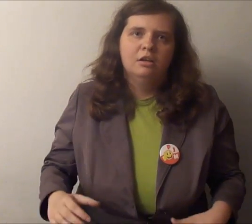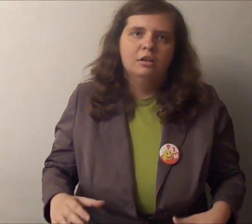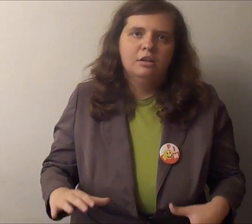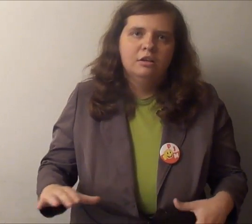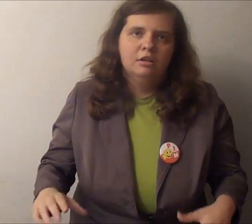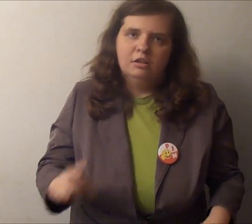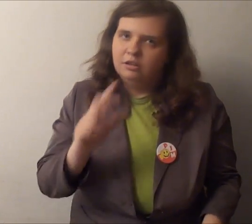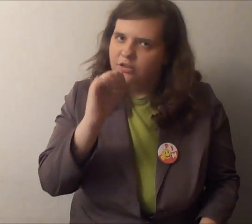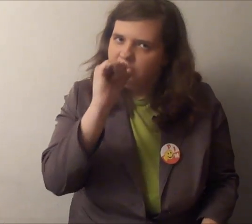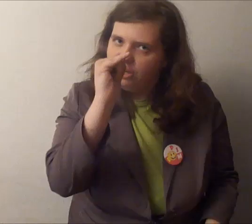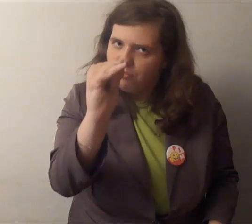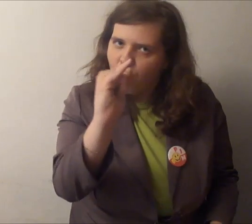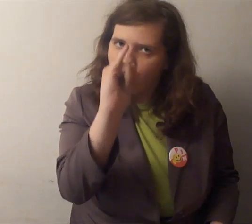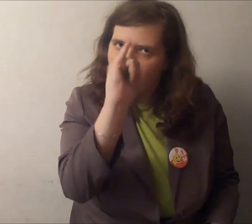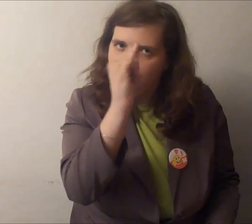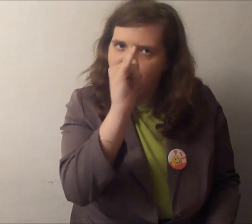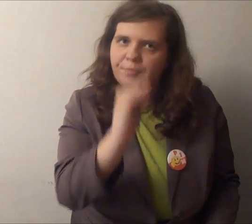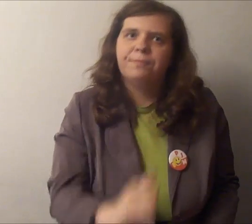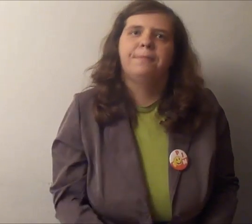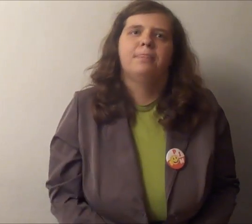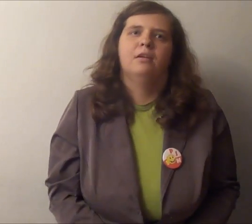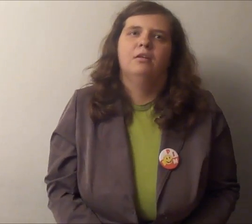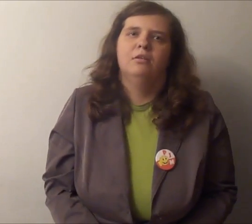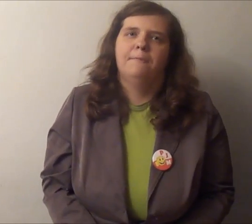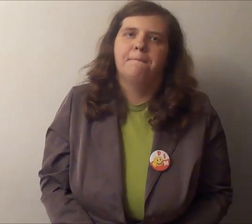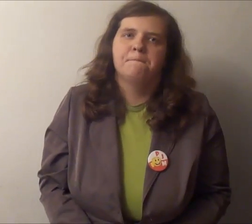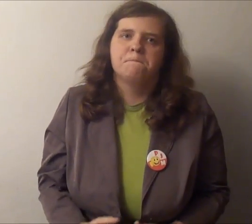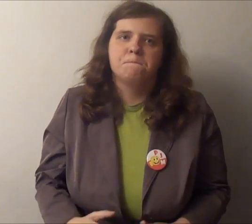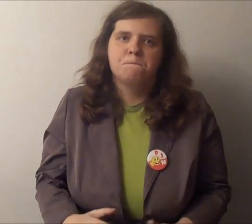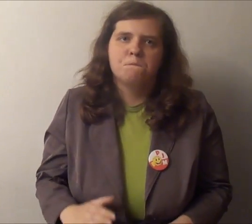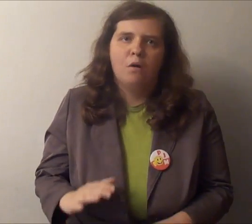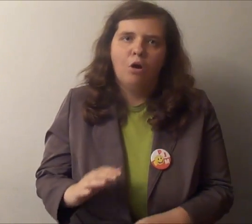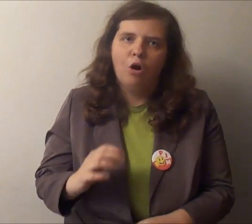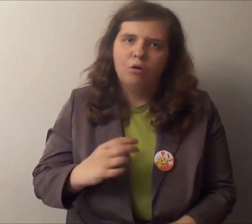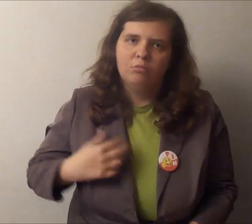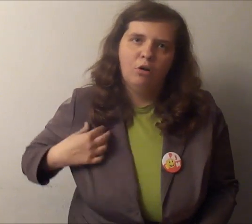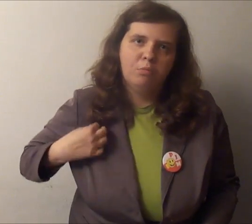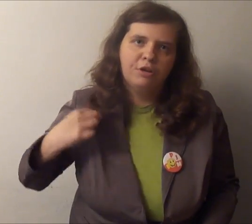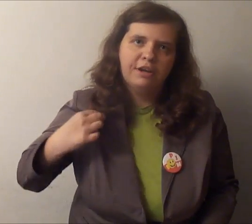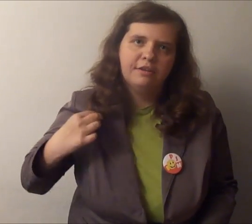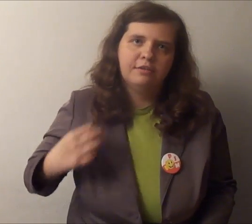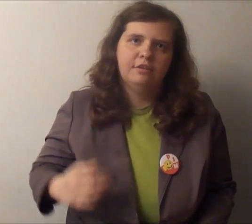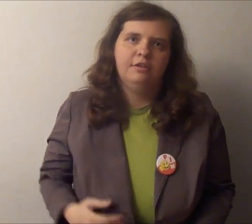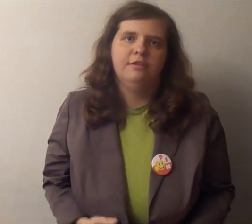Nie mogą obojętni